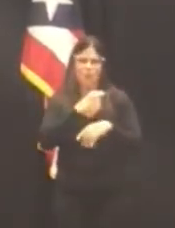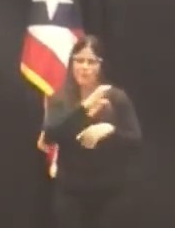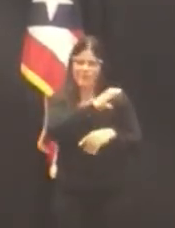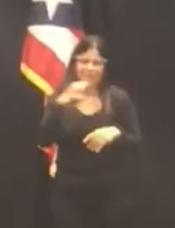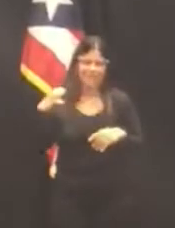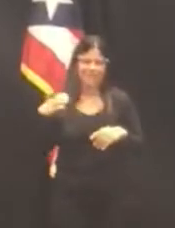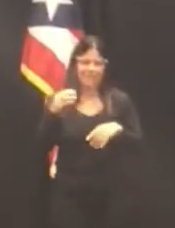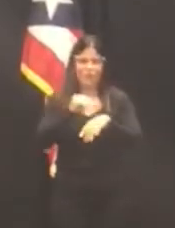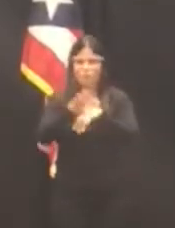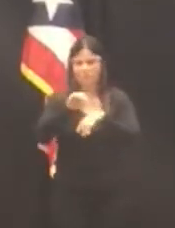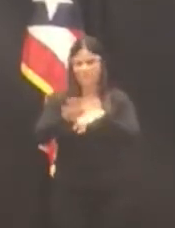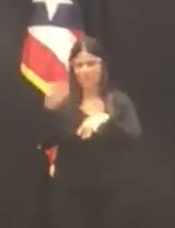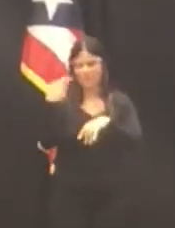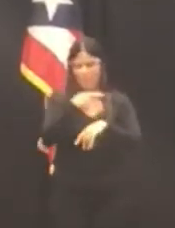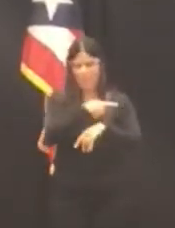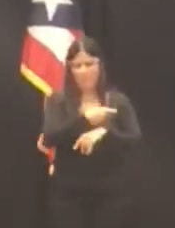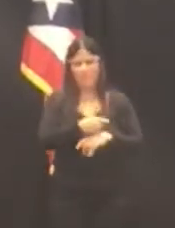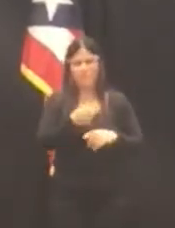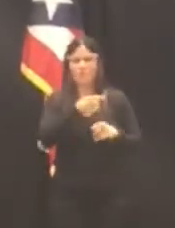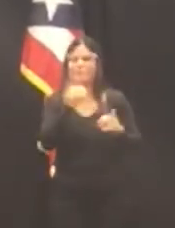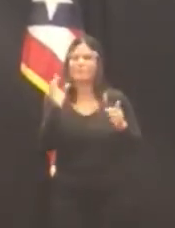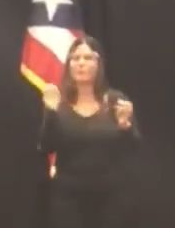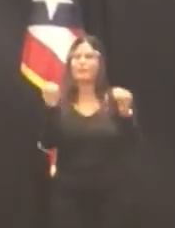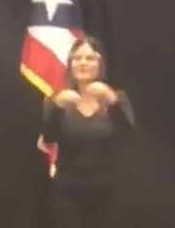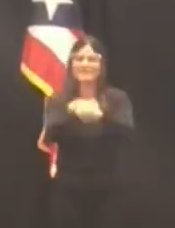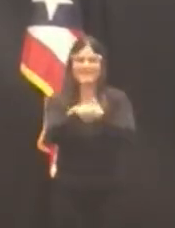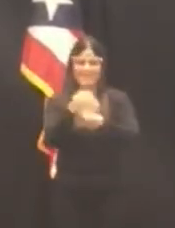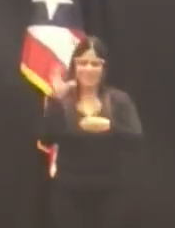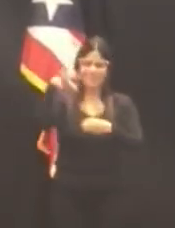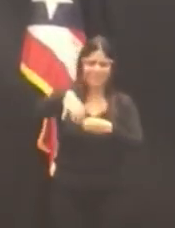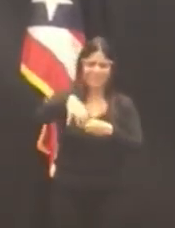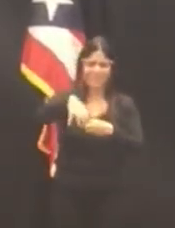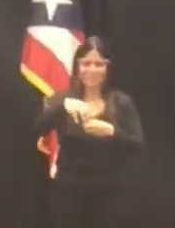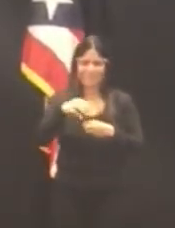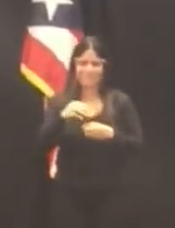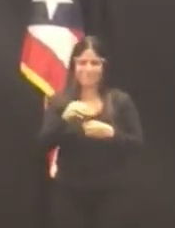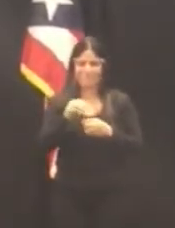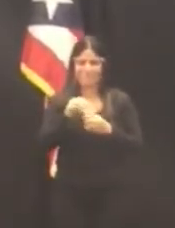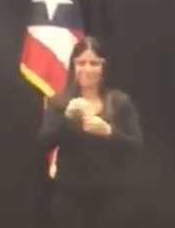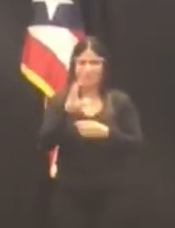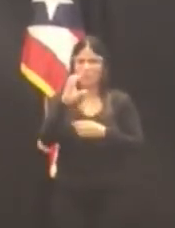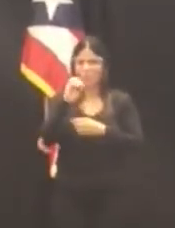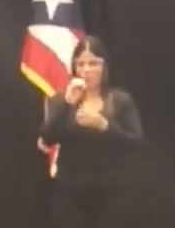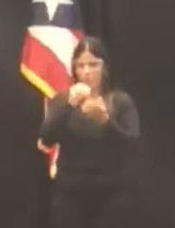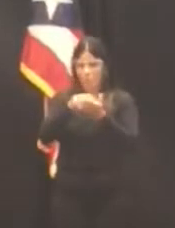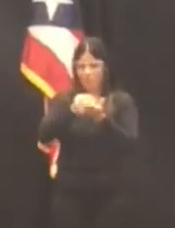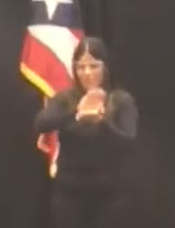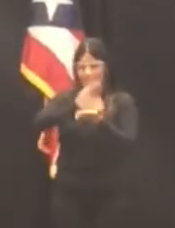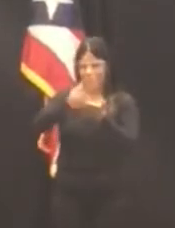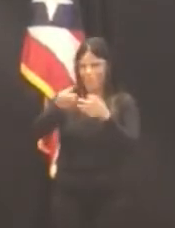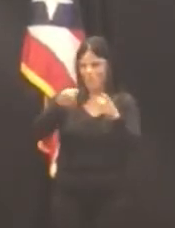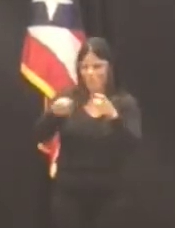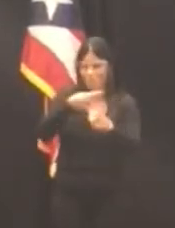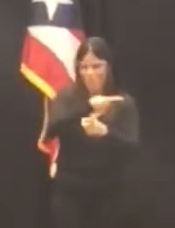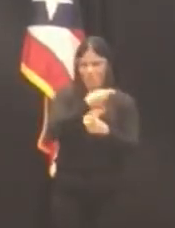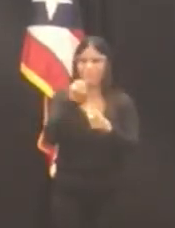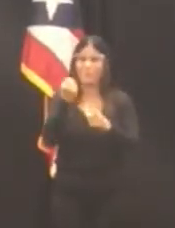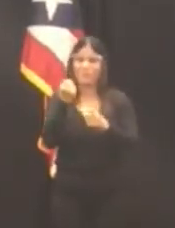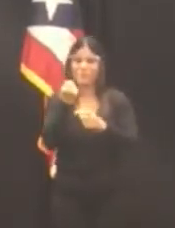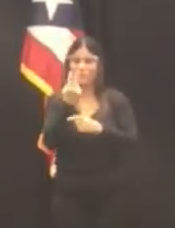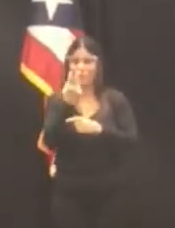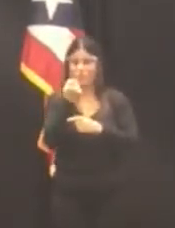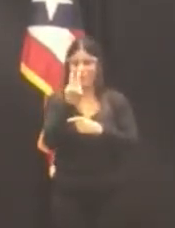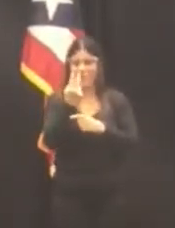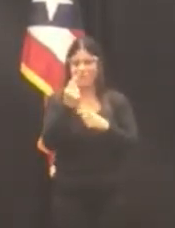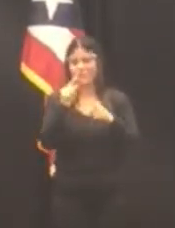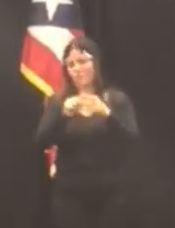de la Oficina del Contralor del 2011 al 2014. Fue nombrado por la actual Contralora de Puerto Rico,